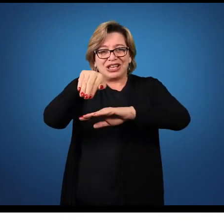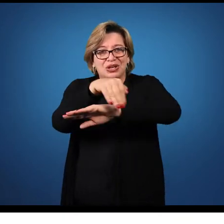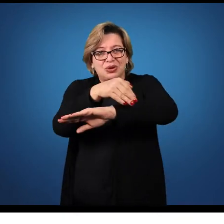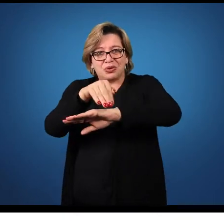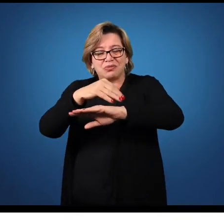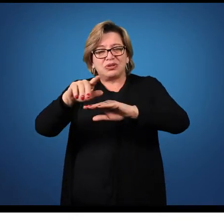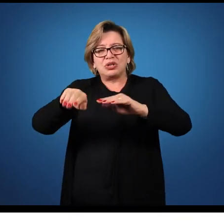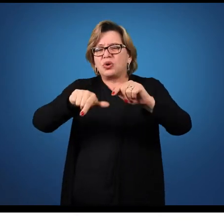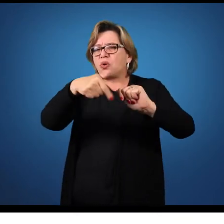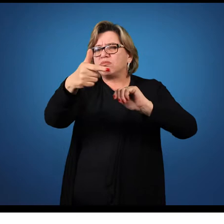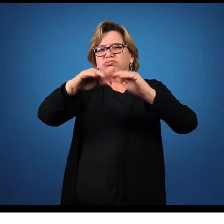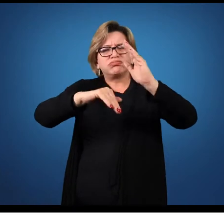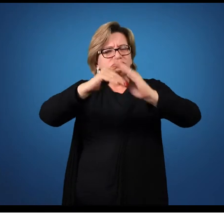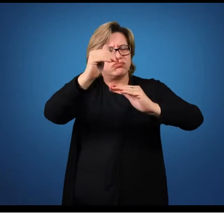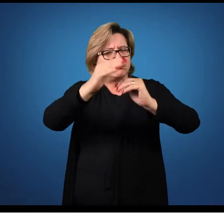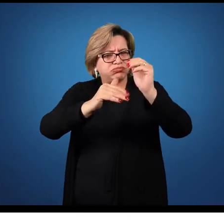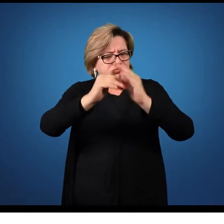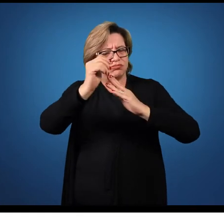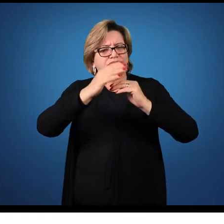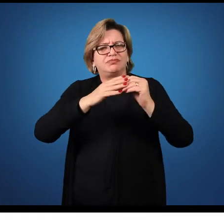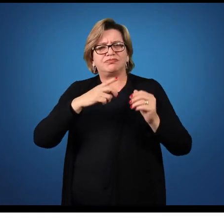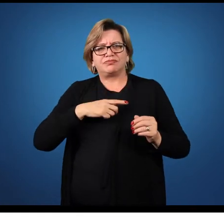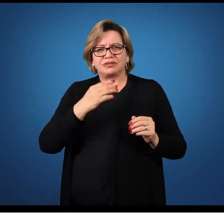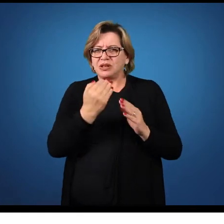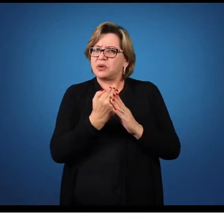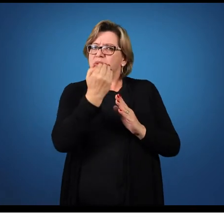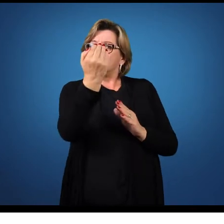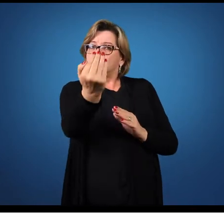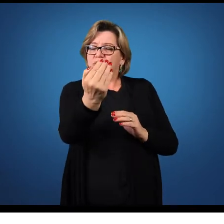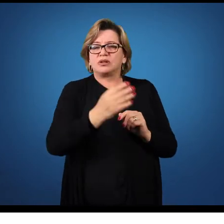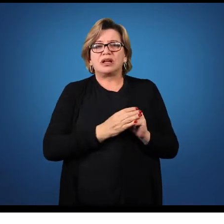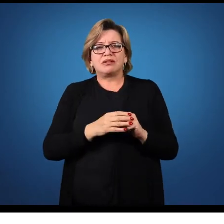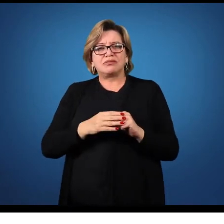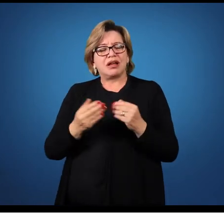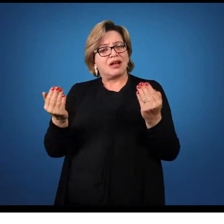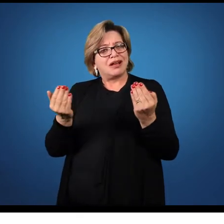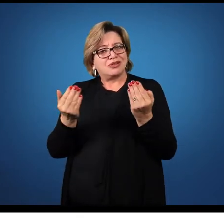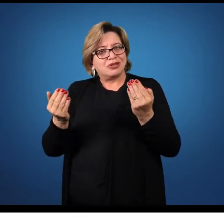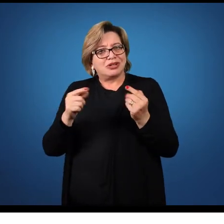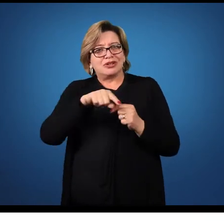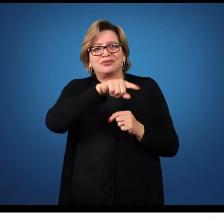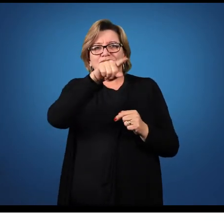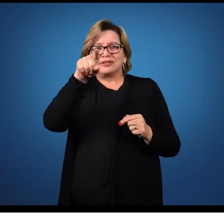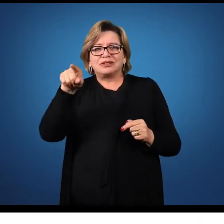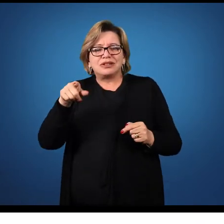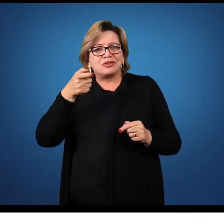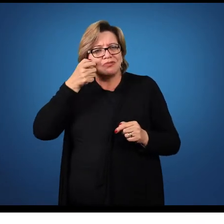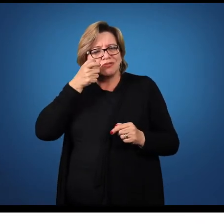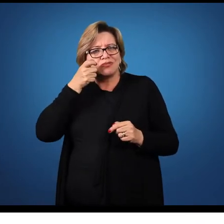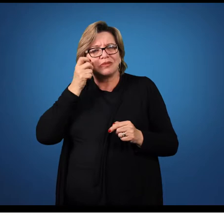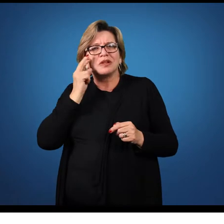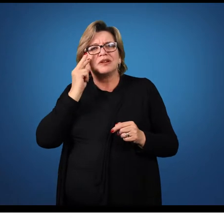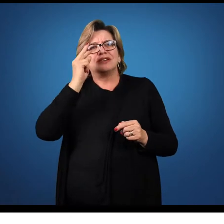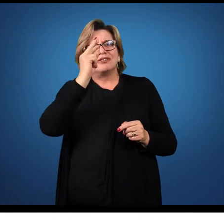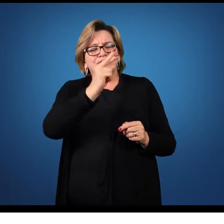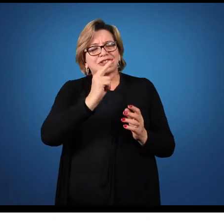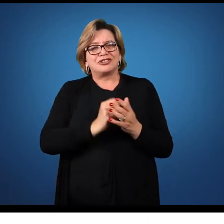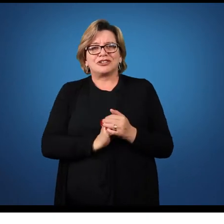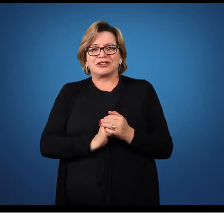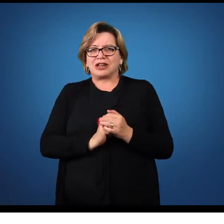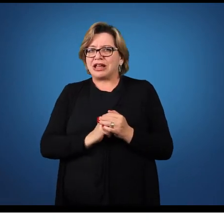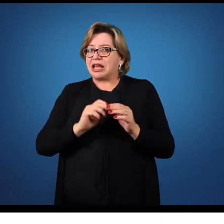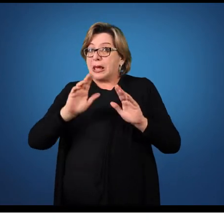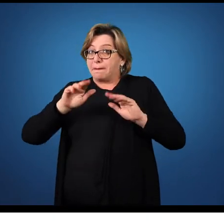e as outras construções. Nesse momento, você voltará a observar a obra. Agora,